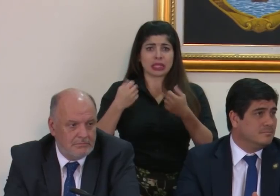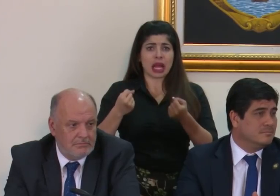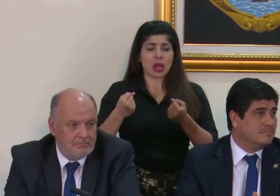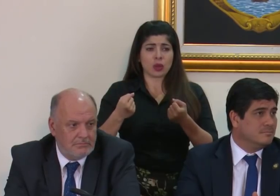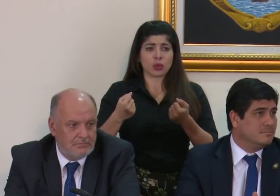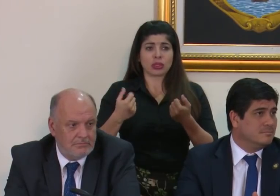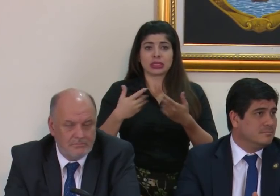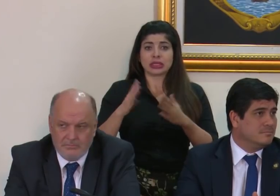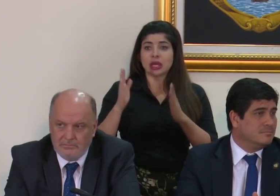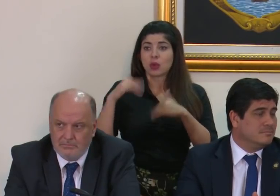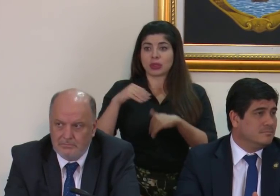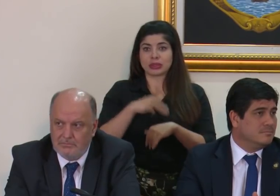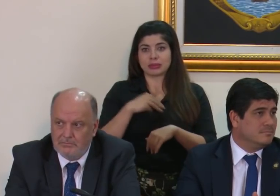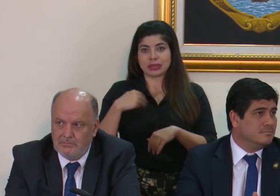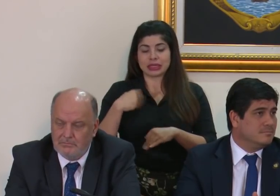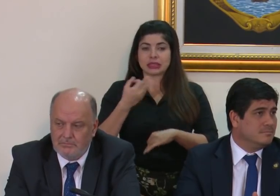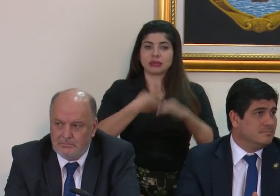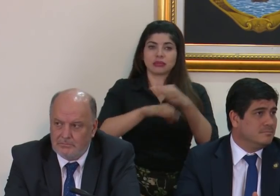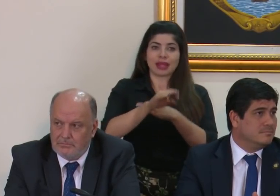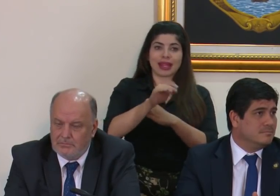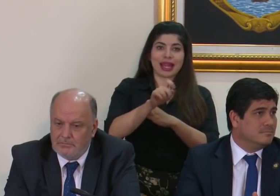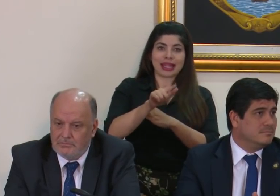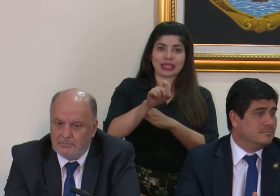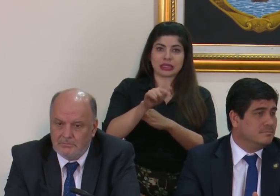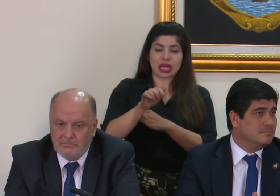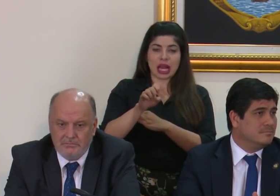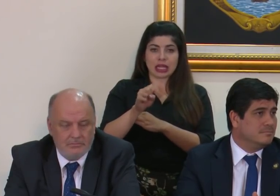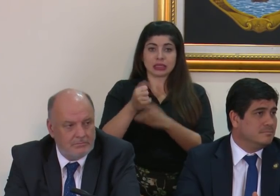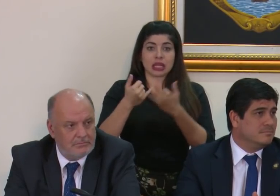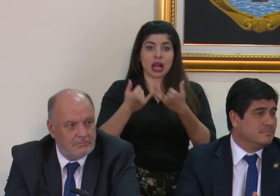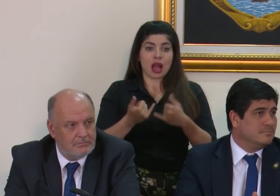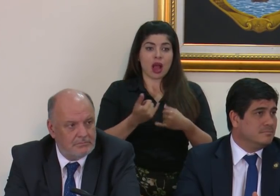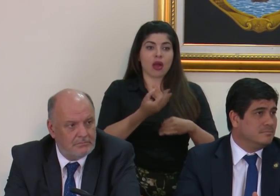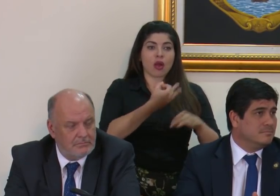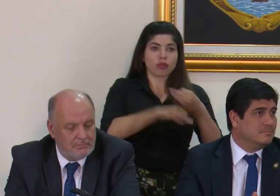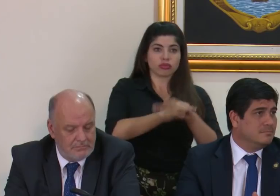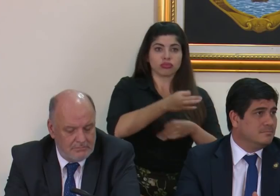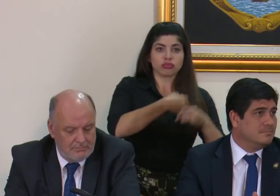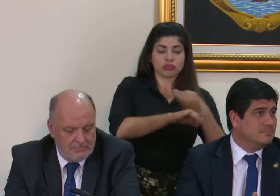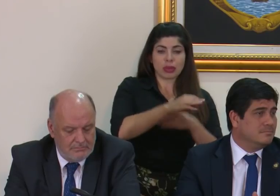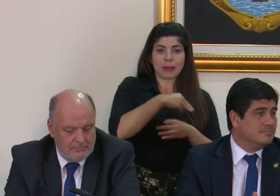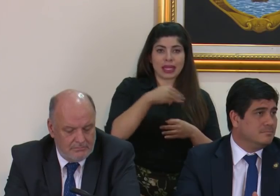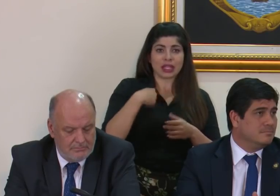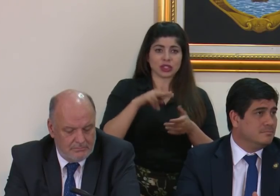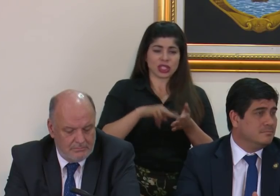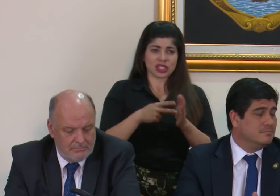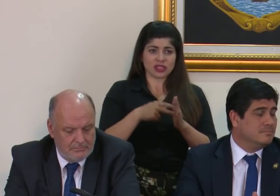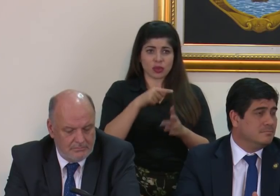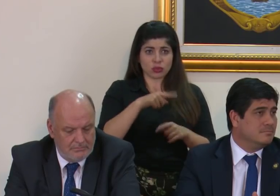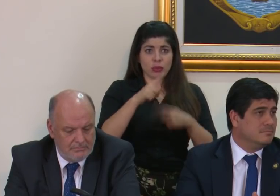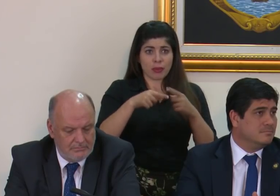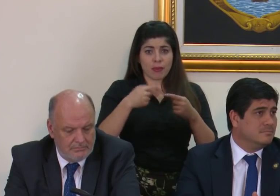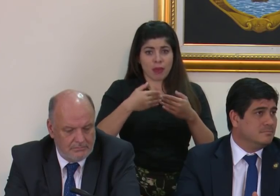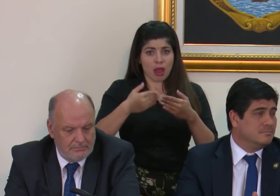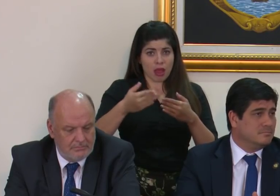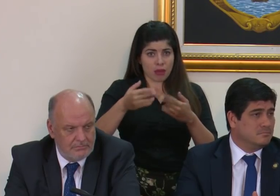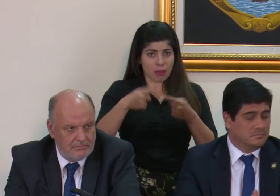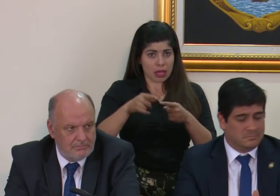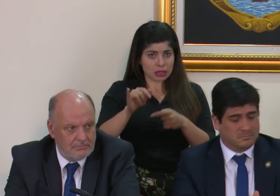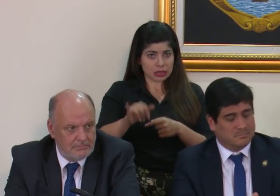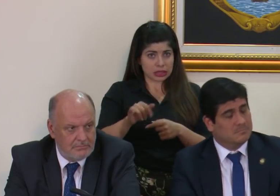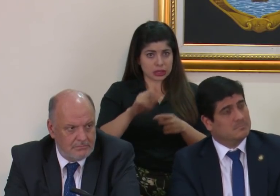no se adaptó la ministra, viene don Daniel Salas, pasa ahora con tres nuevos ministros, esa va a ser la tendencia, número uno.